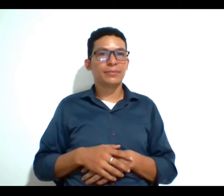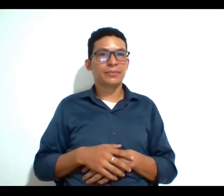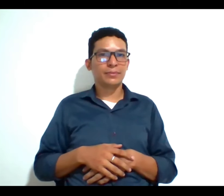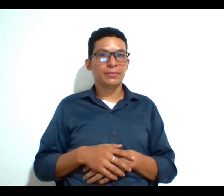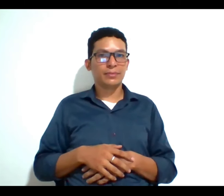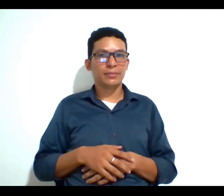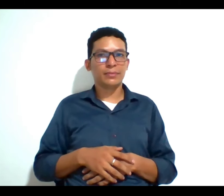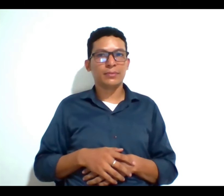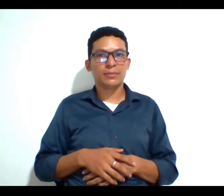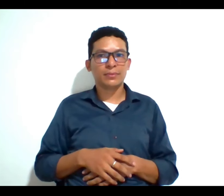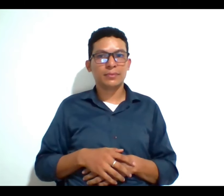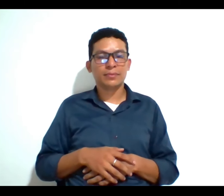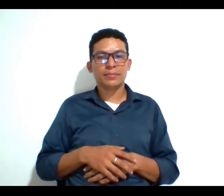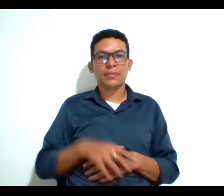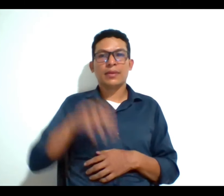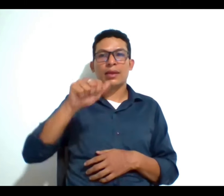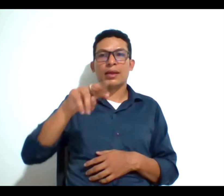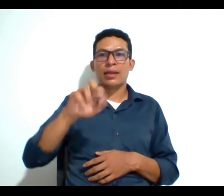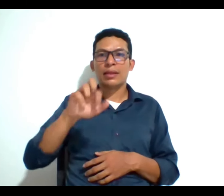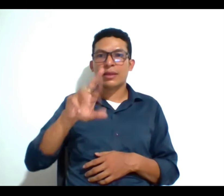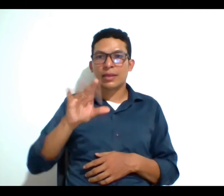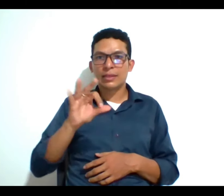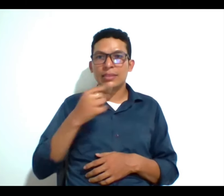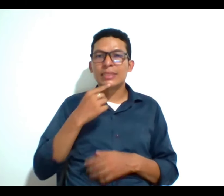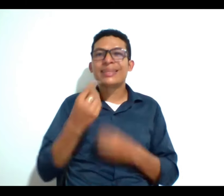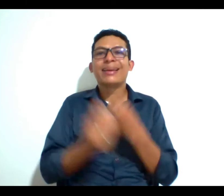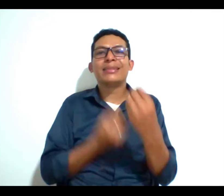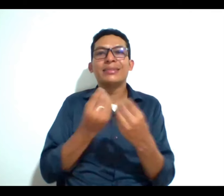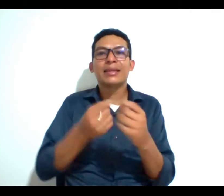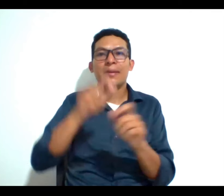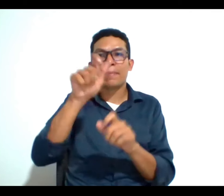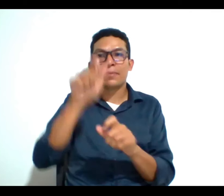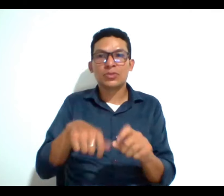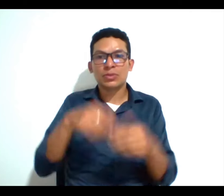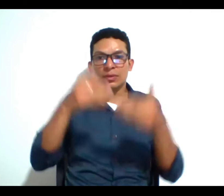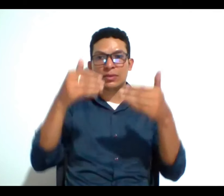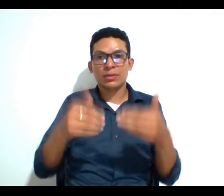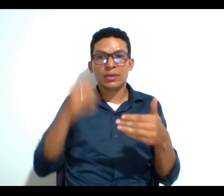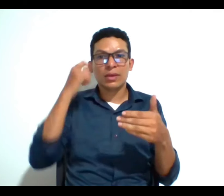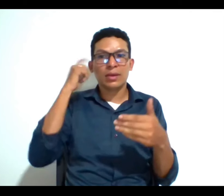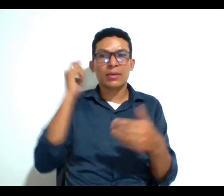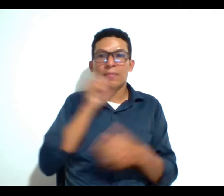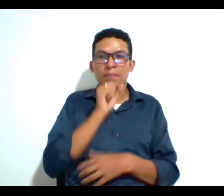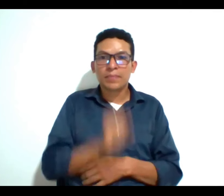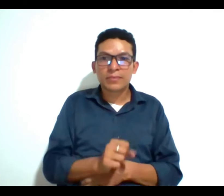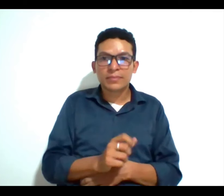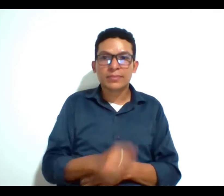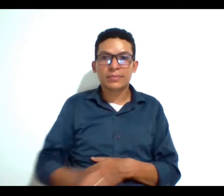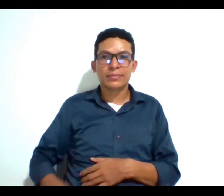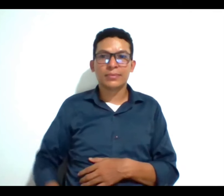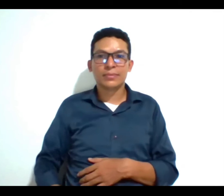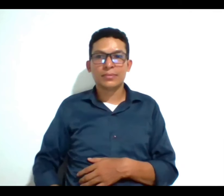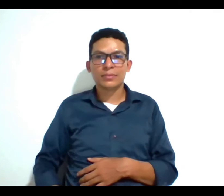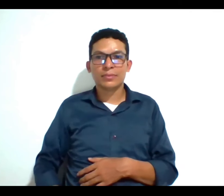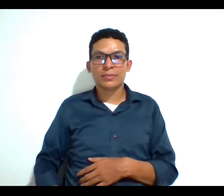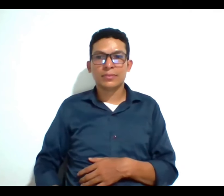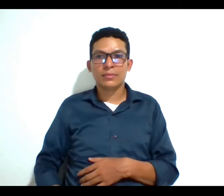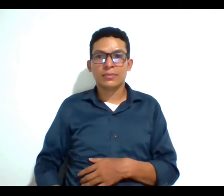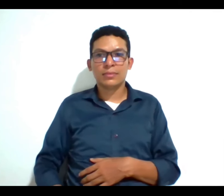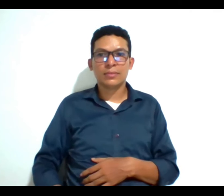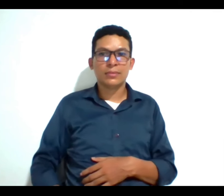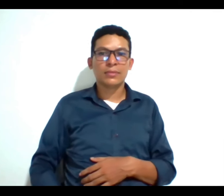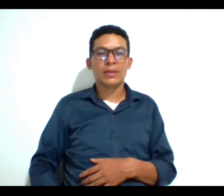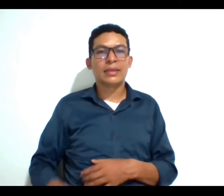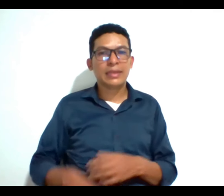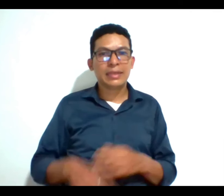Andrés Arias nos pregunta que se puede hacer si a una persona con discapacidad o de tercera edad le niegan el libre ejercicio sobre sus